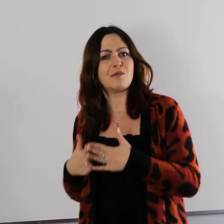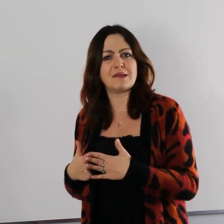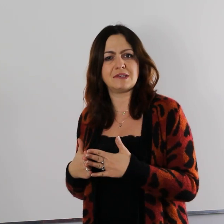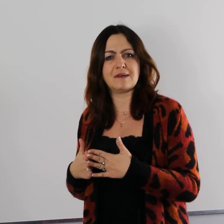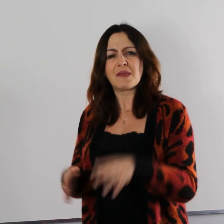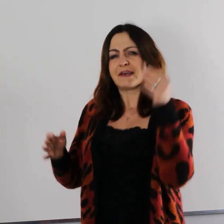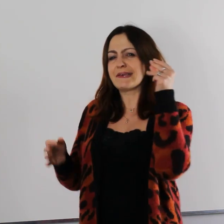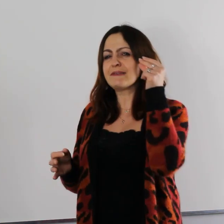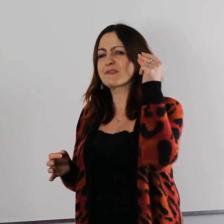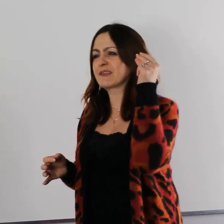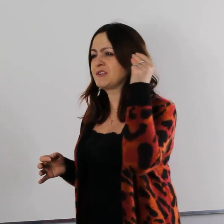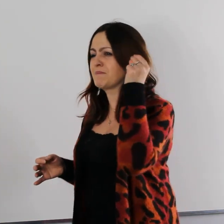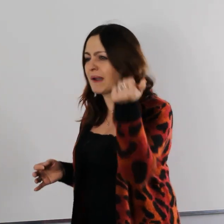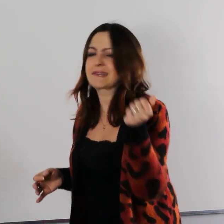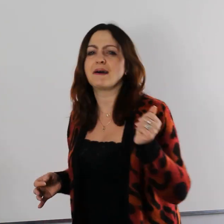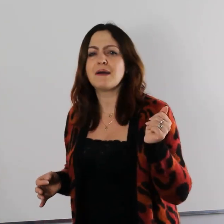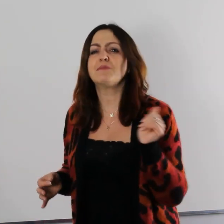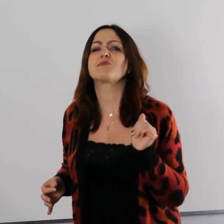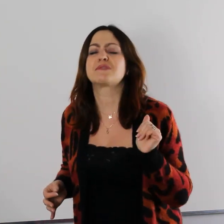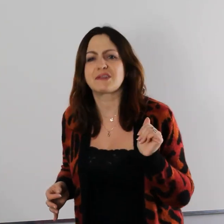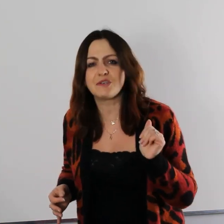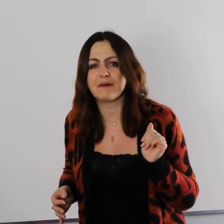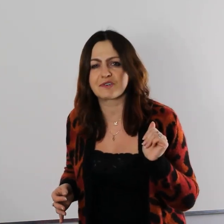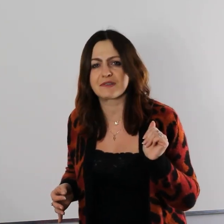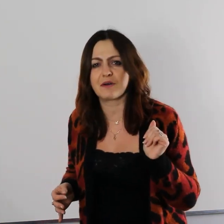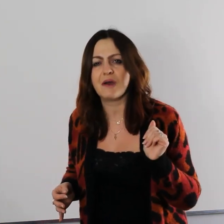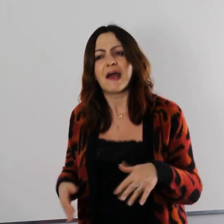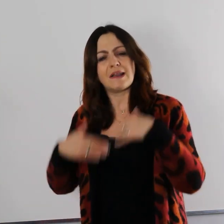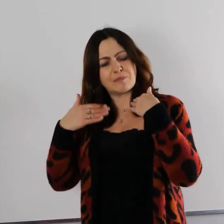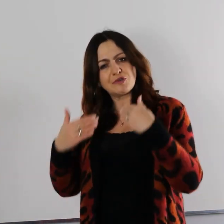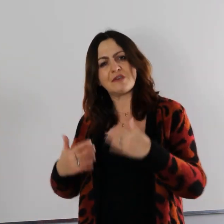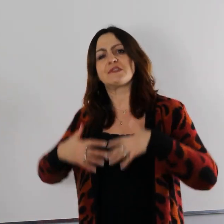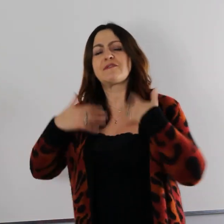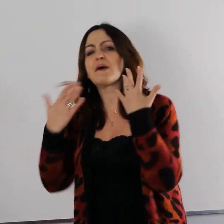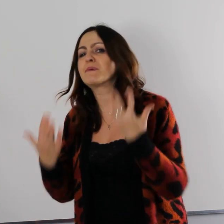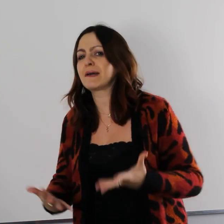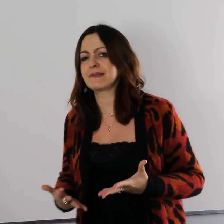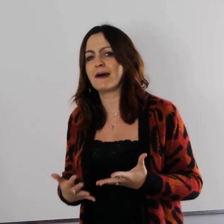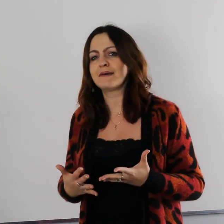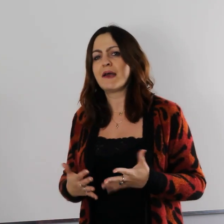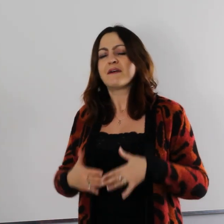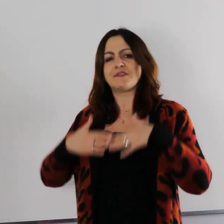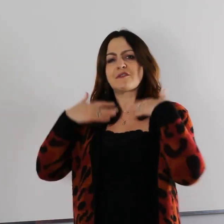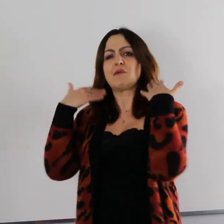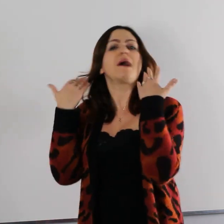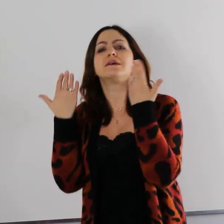momencie. Jednym strotnięciem palca po prostu straciłam wszystko, ale później wytrwała praca, wytrwałe